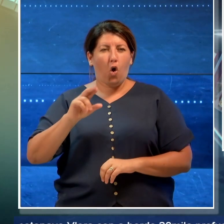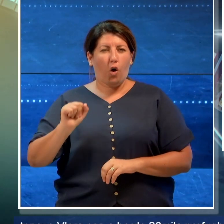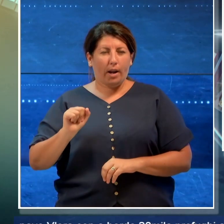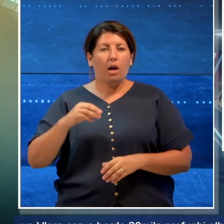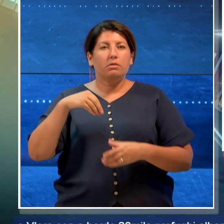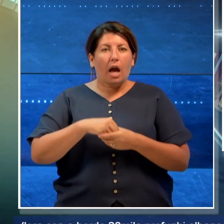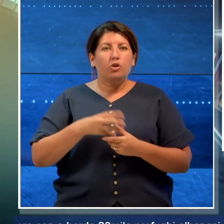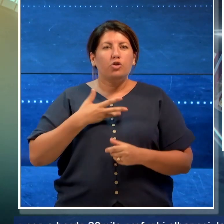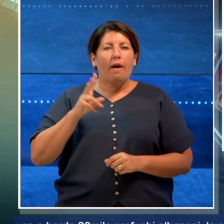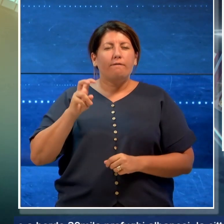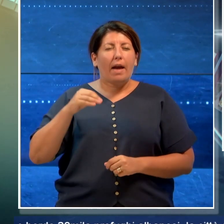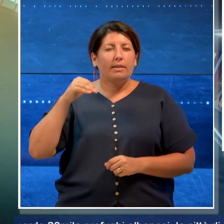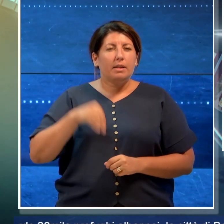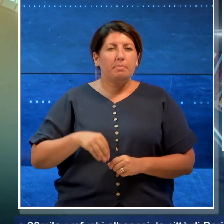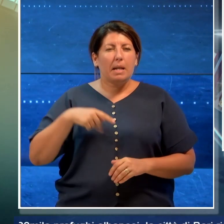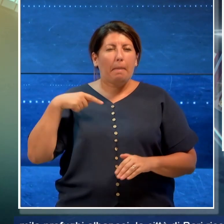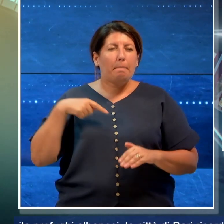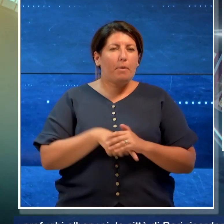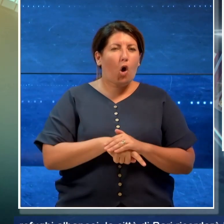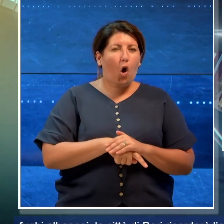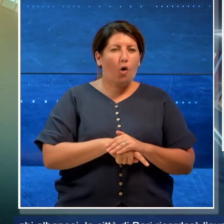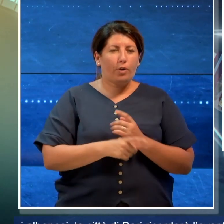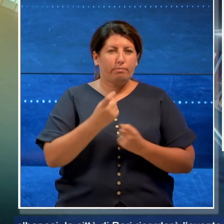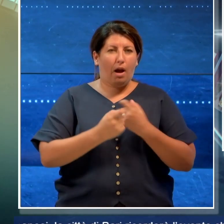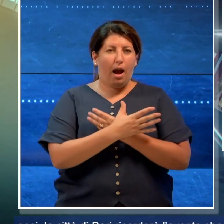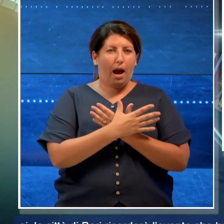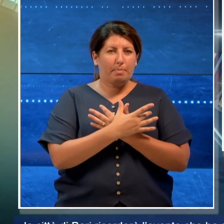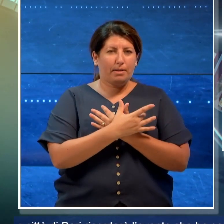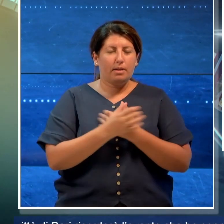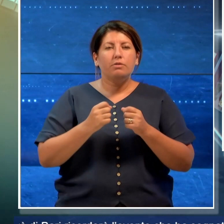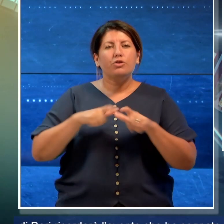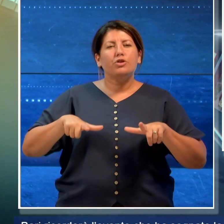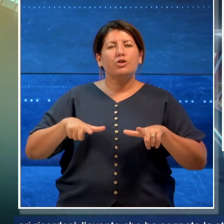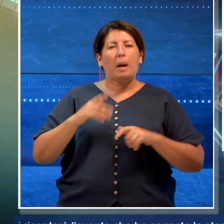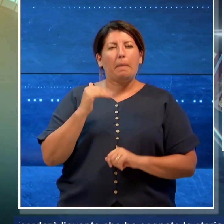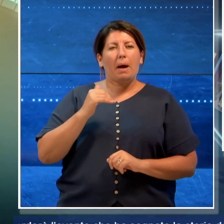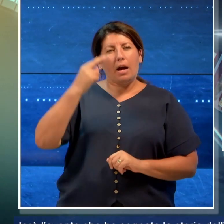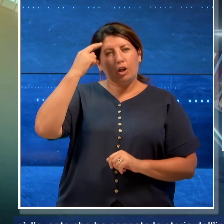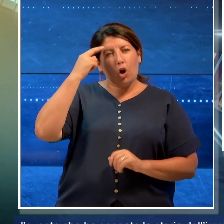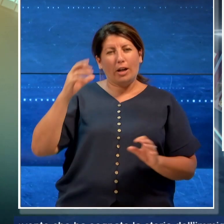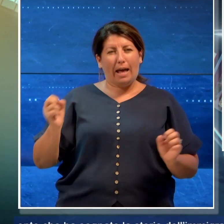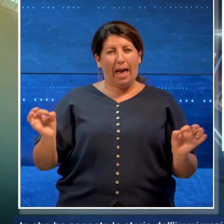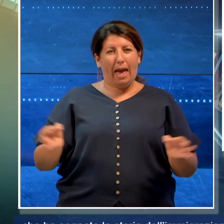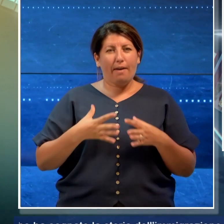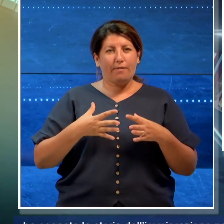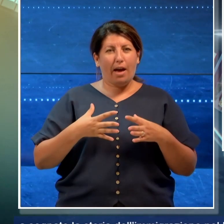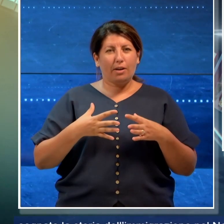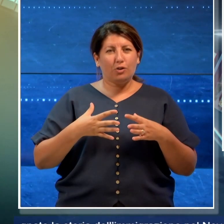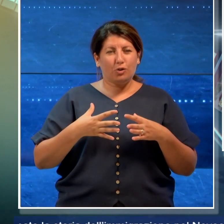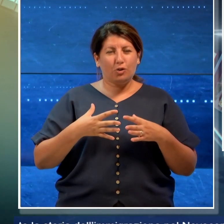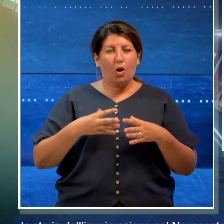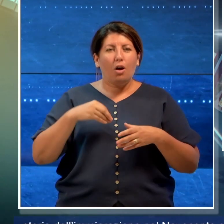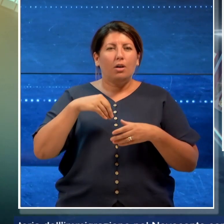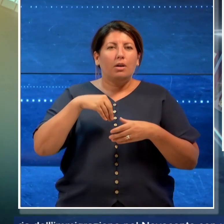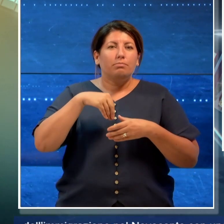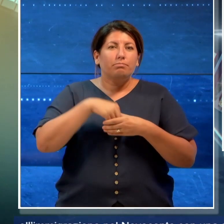.000 profughi albanesi. La città di Bari ricorderà l'evento che ha segnato la storia dell'immigrazione